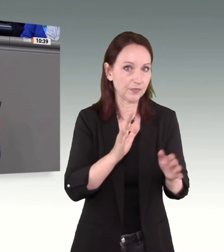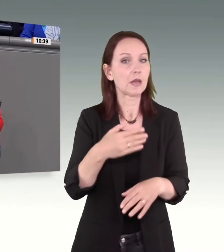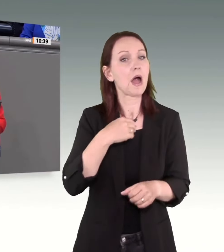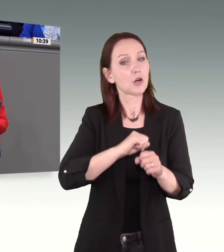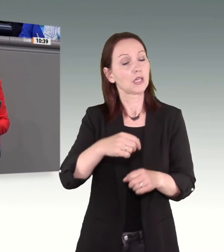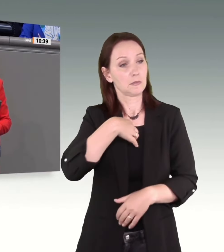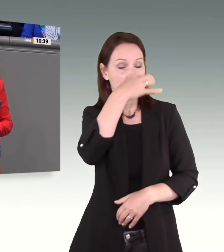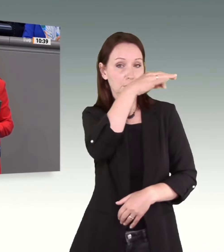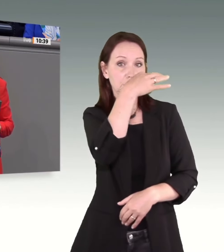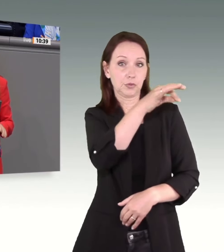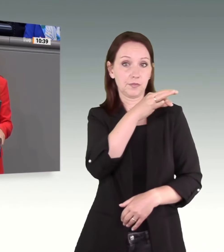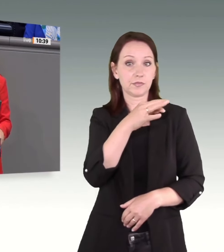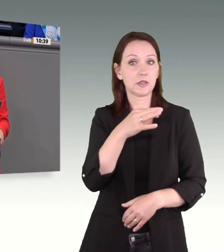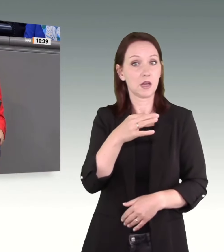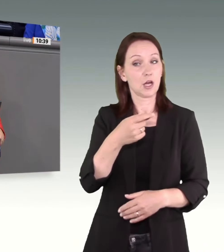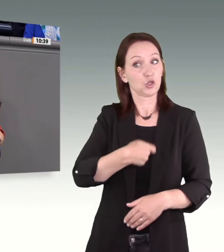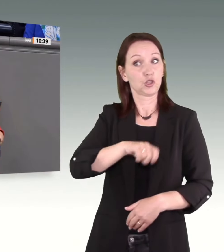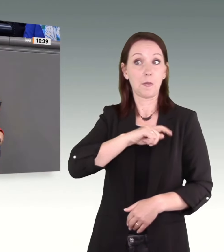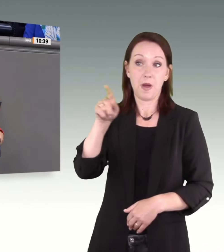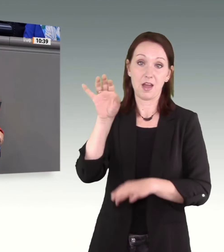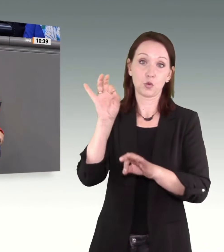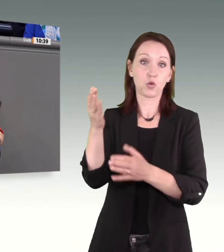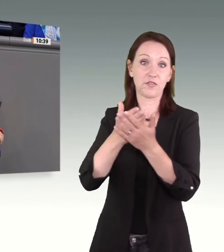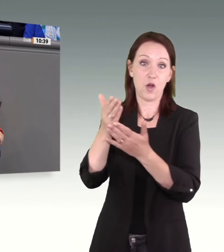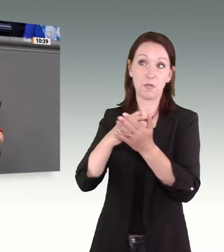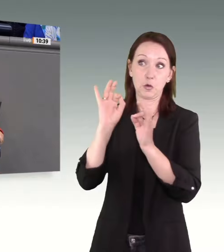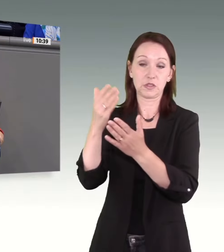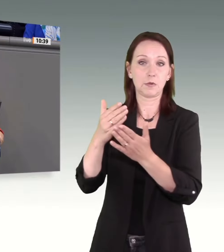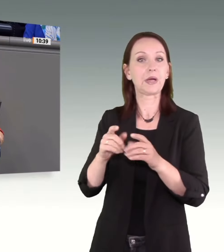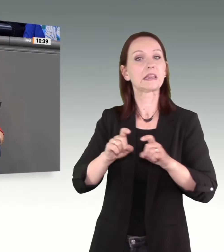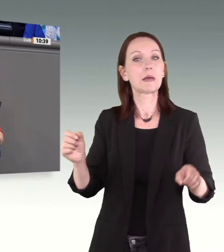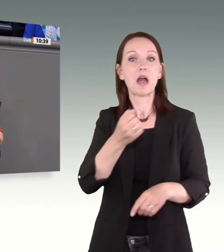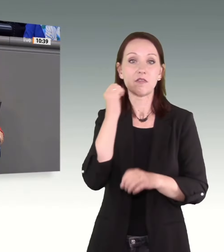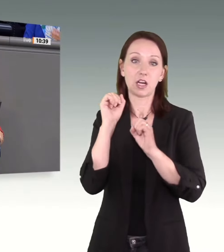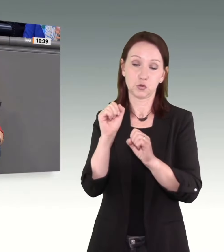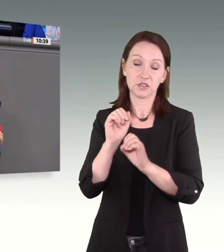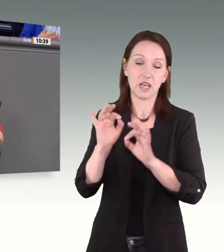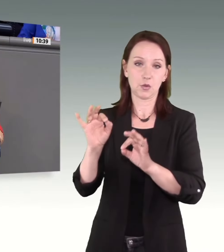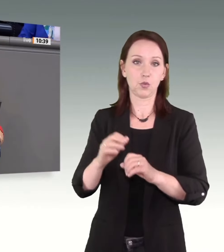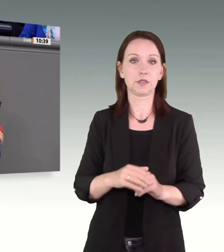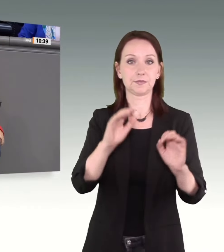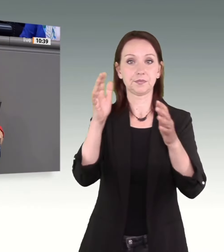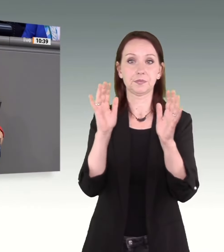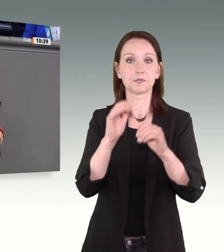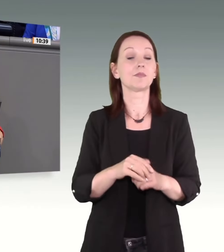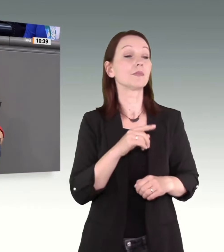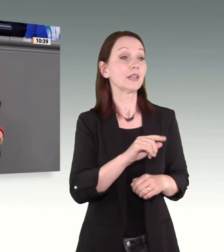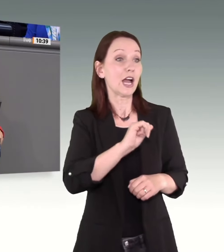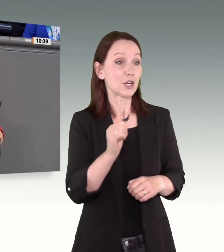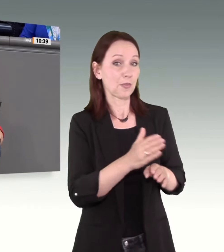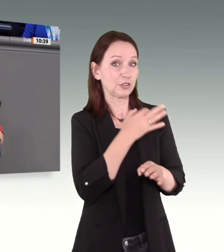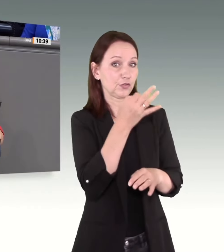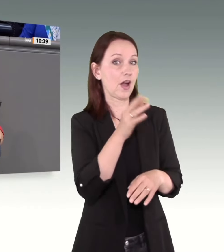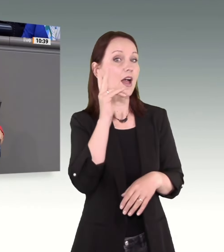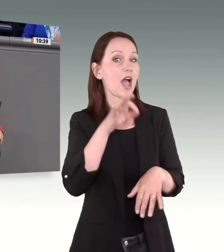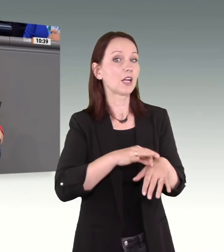Spanien ein sehr gutes Beispiel ist, wenn es um den Gewaltschutz geht. Frau Wegge, gestatten Sie noch eine Zwischenfrage von Herrn Dr.